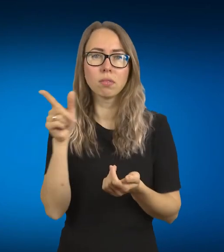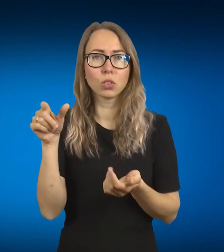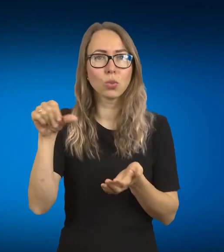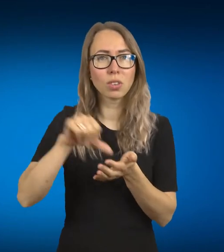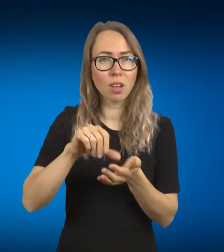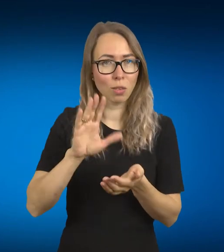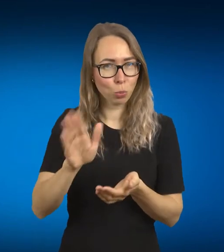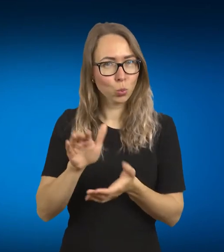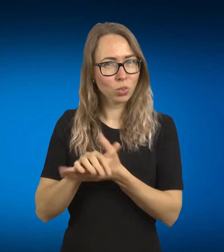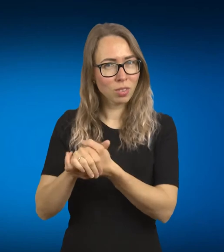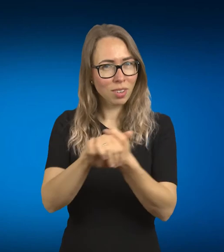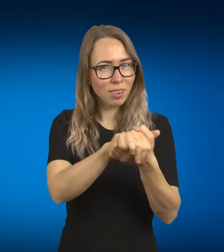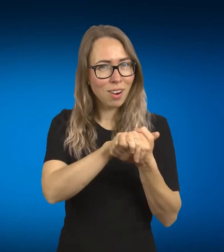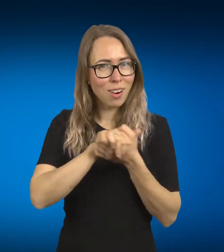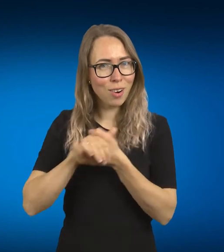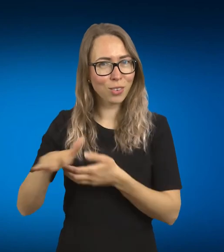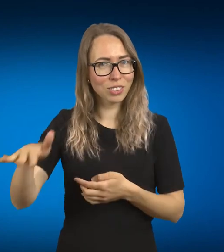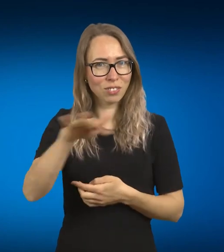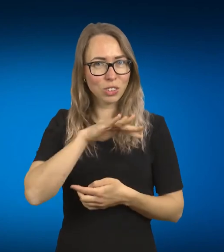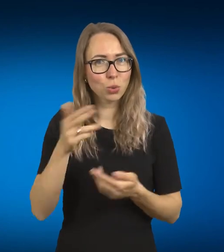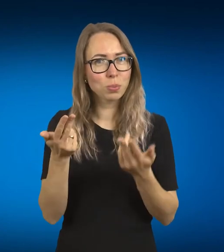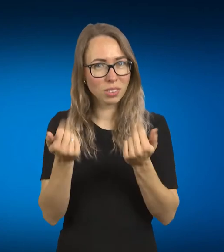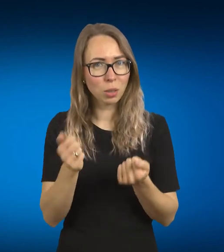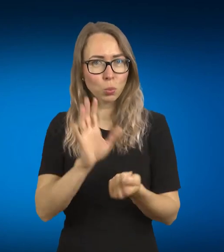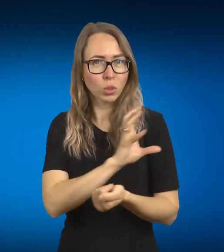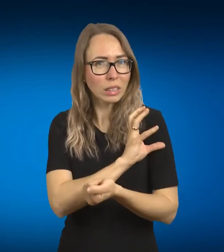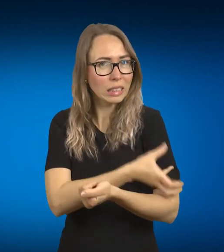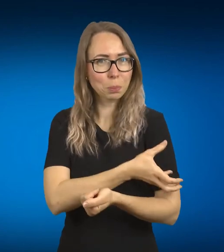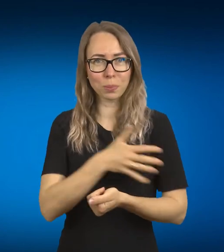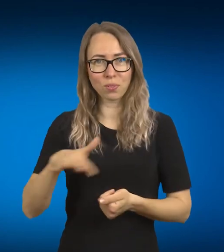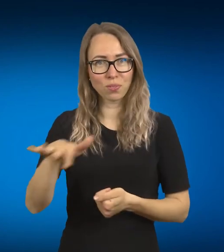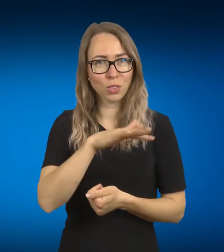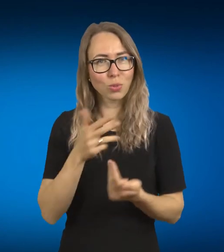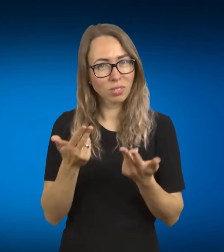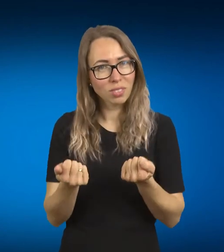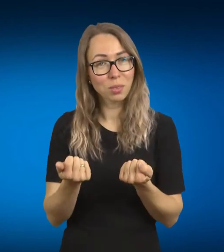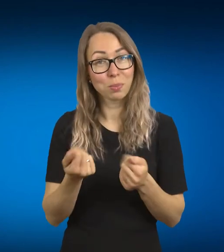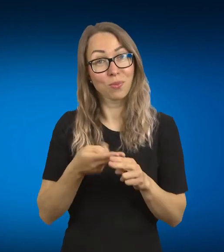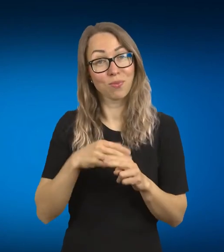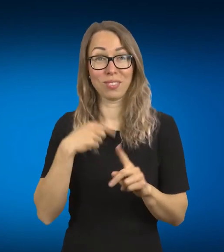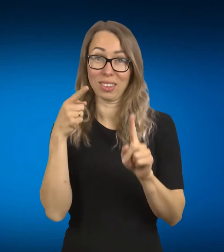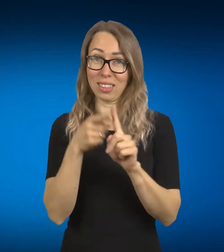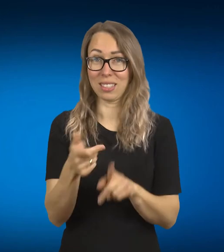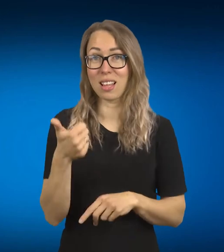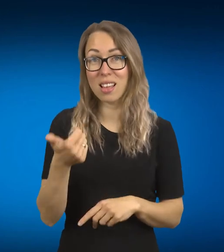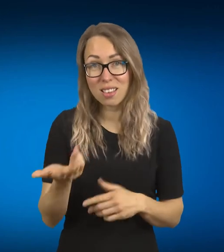yra stiprės ne visuomenė, mes tokiais vadovaujamais. Šiaip, truputį